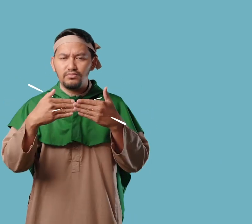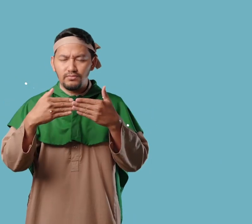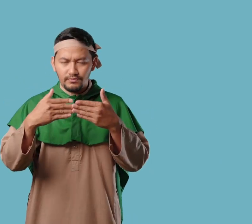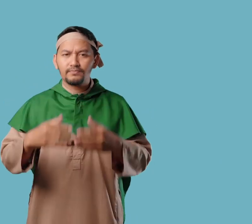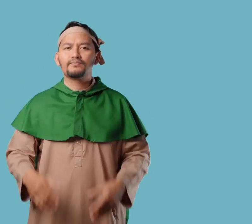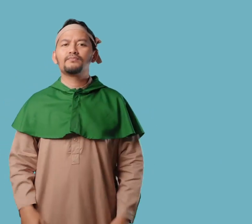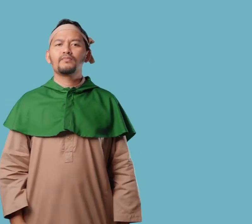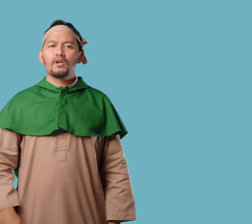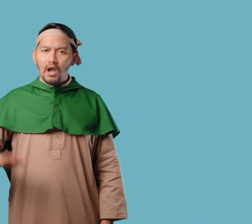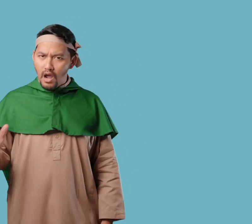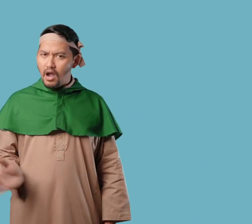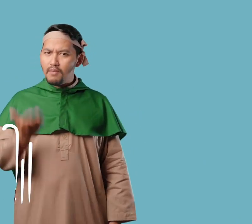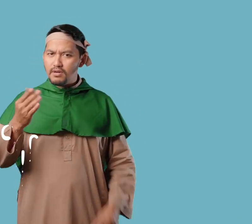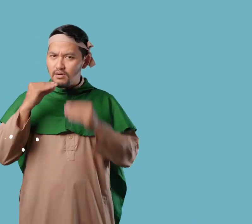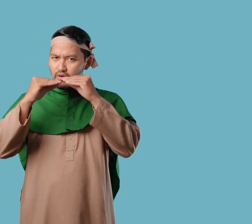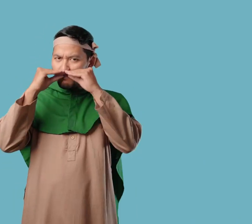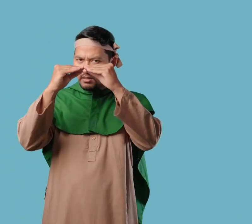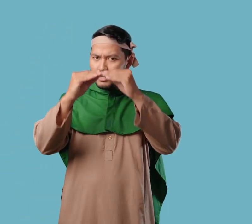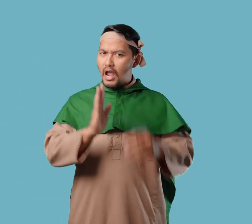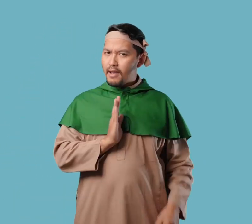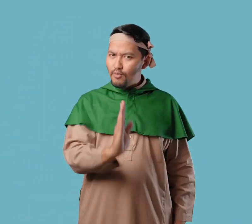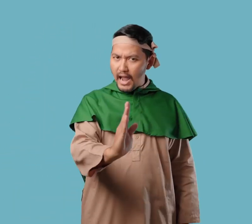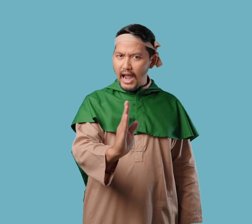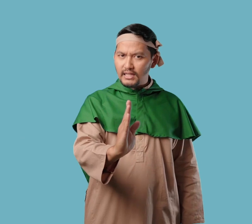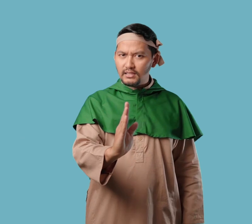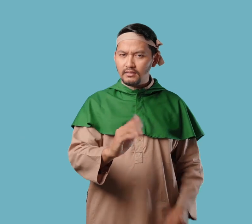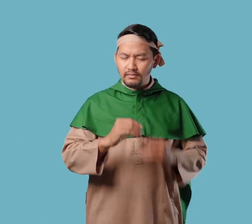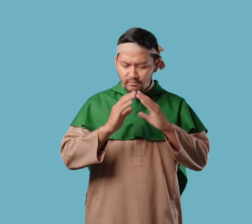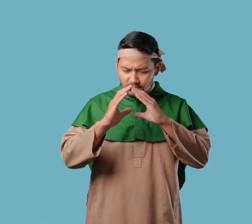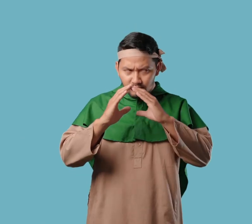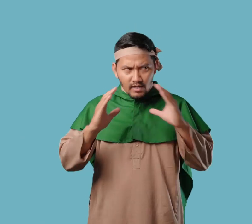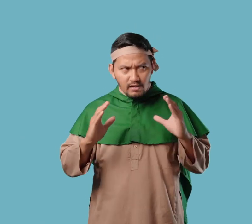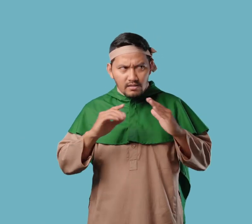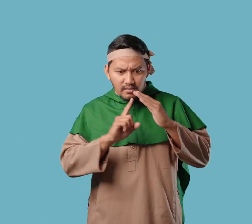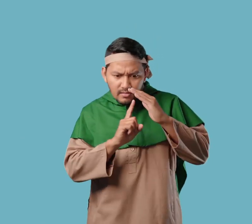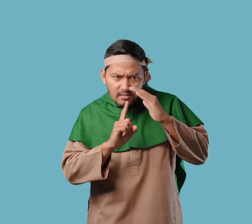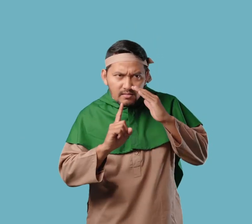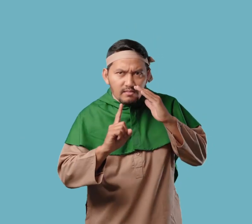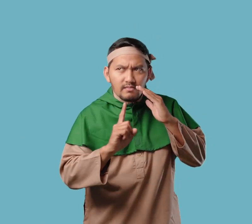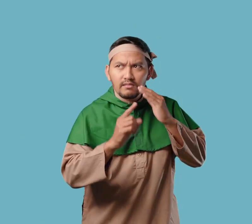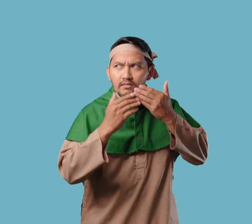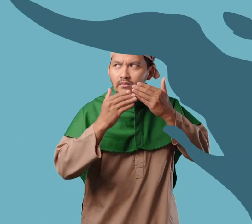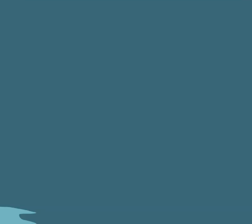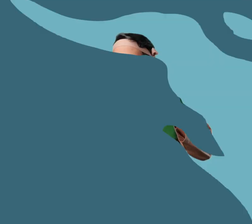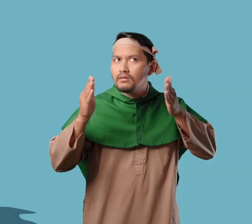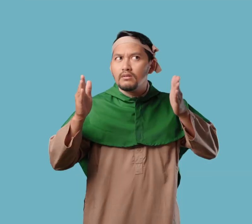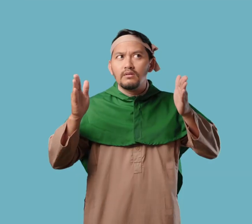Di Gua Sur setelah suasana cukup aman Nabi Muhammad dan Abu Bakar keluar dari